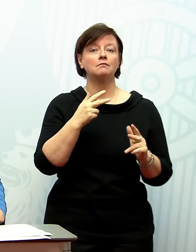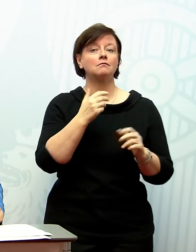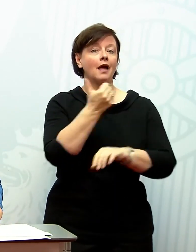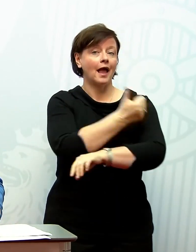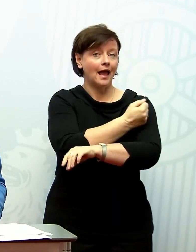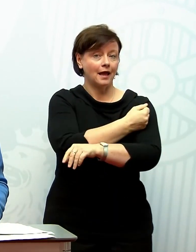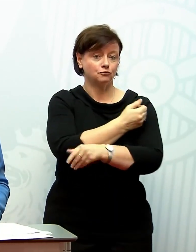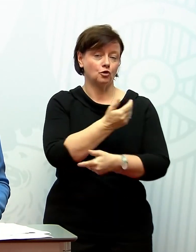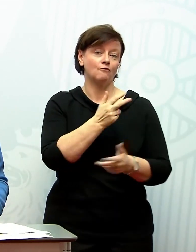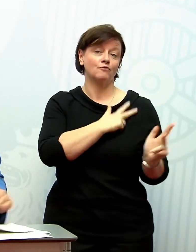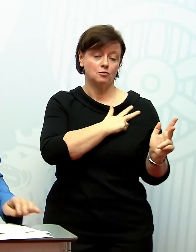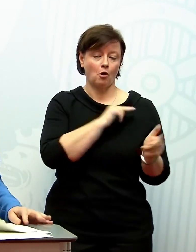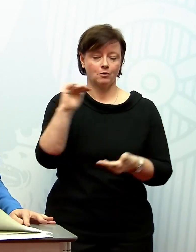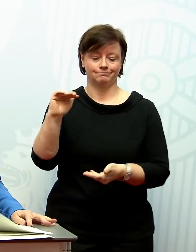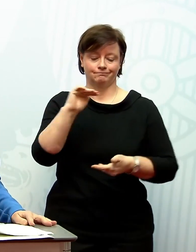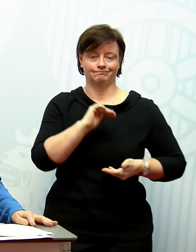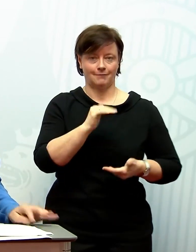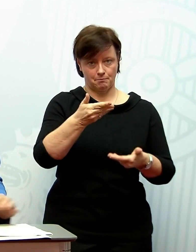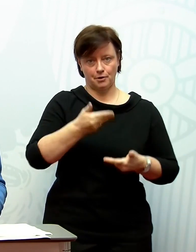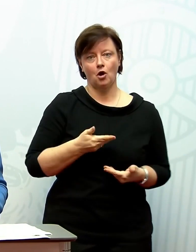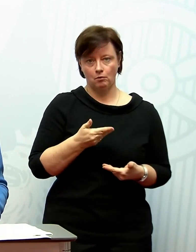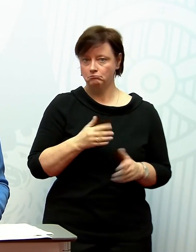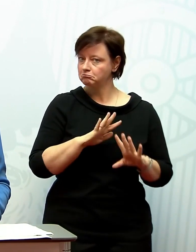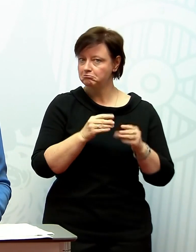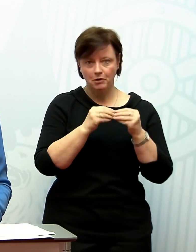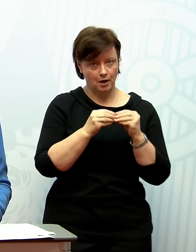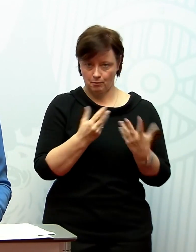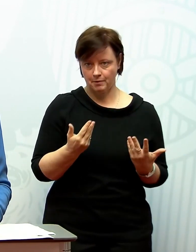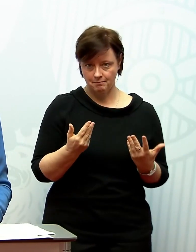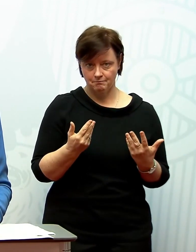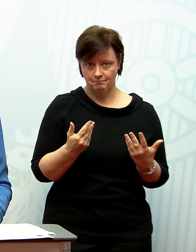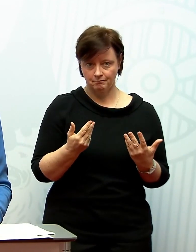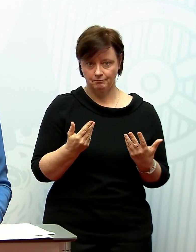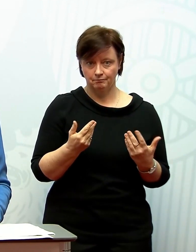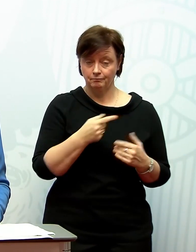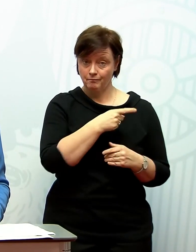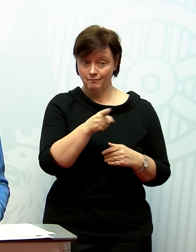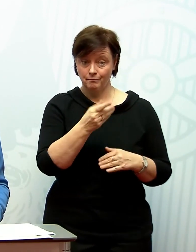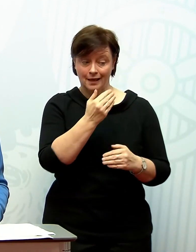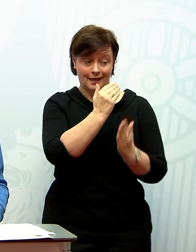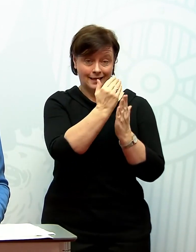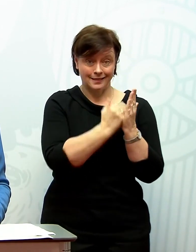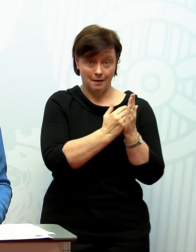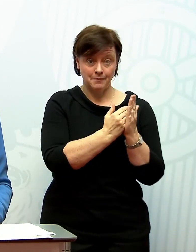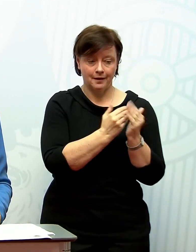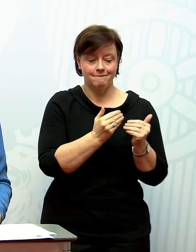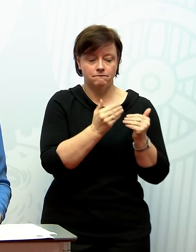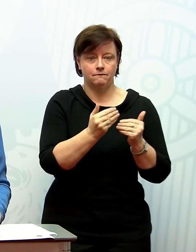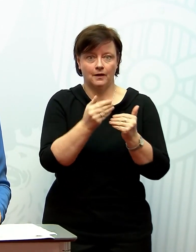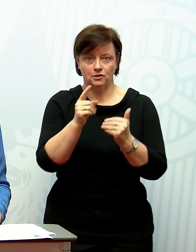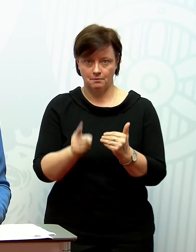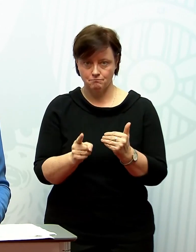kommt und dass wir da überhaupt gar keine Probleme haben werden. Die Menschen, die jetzt ihren Termine hatten und